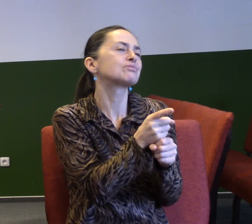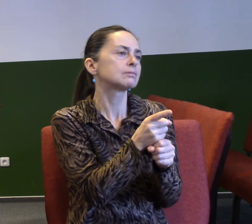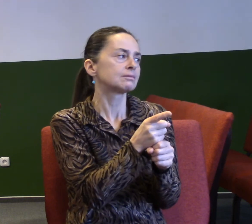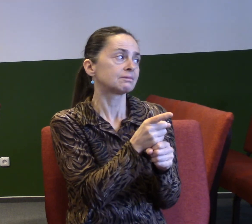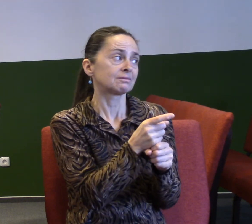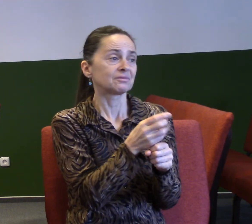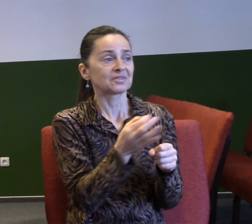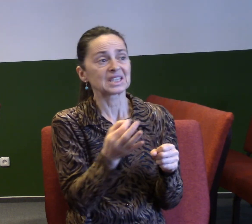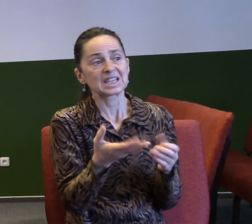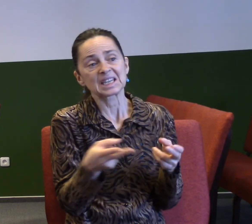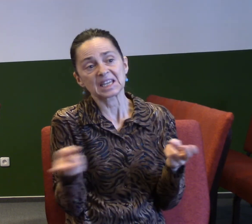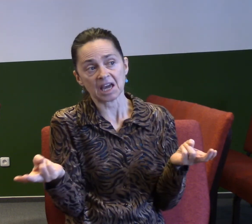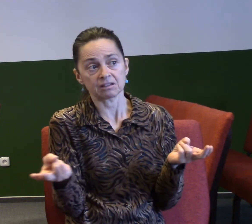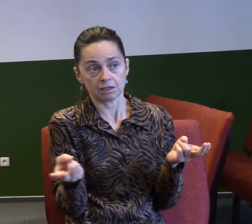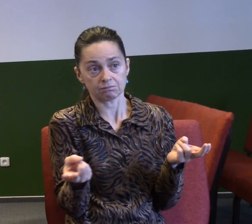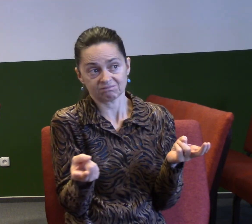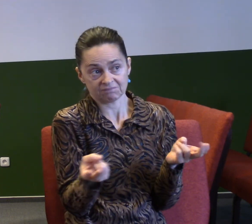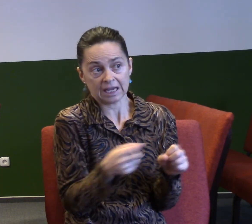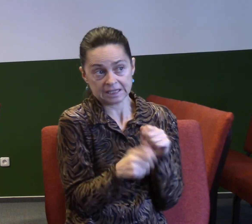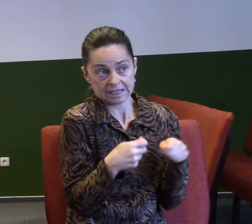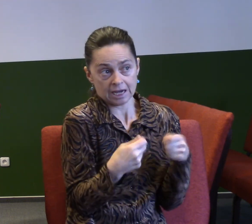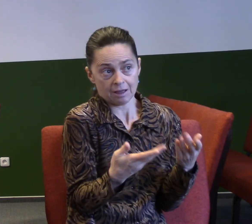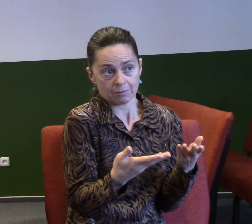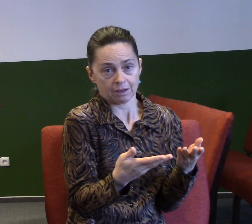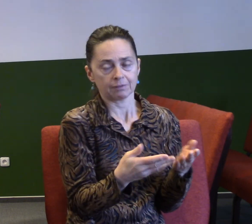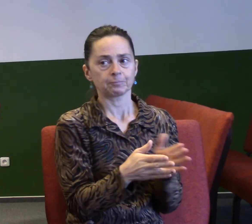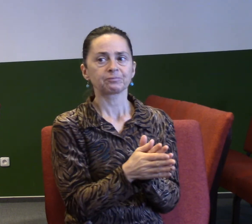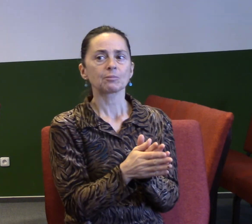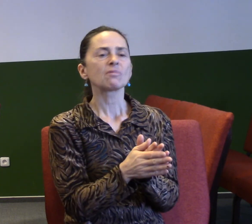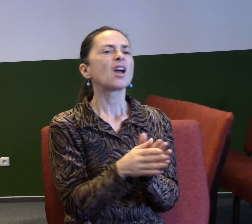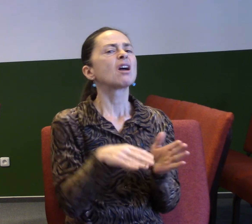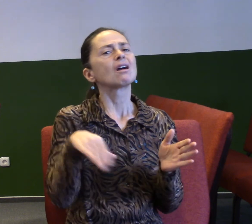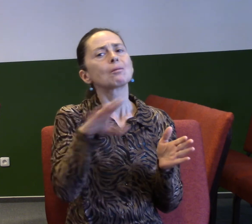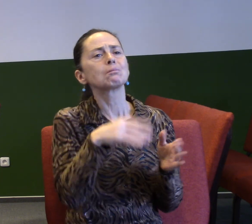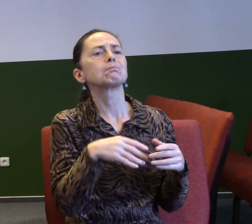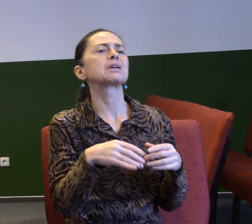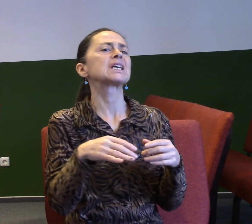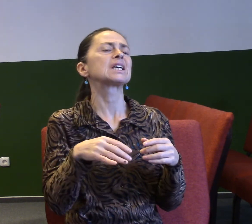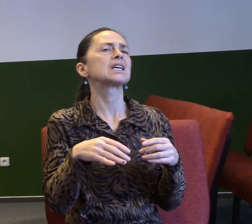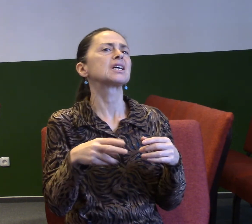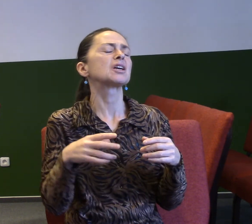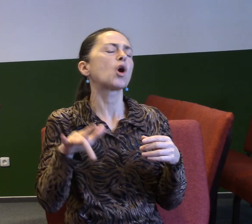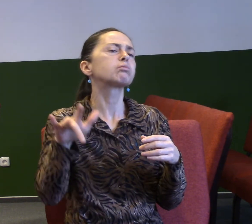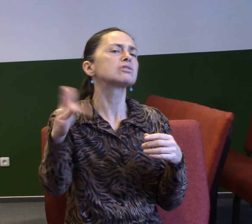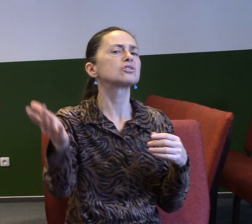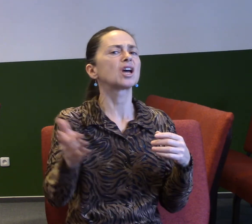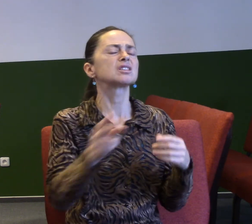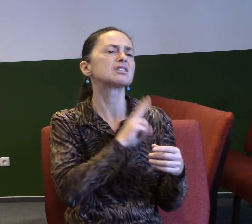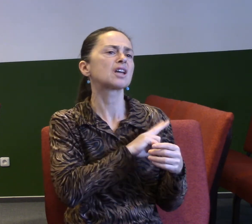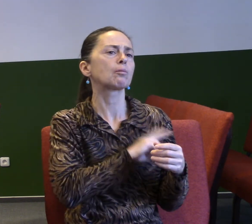My nikdy se trápíme tím, že nám nefungujou vztahy. Trápíme se tím, že cítíme, že tam